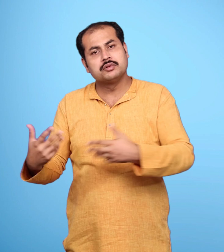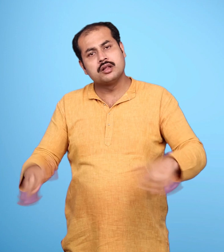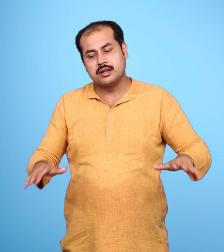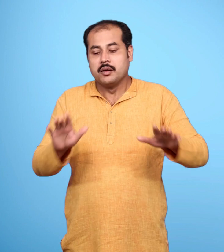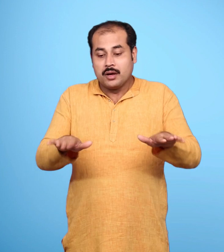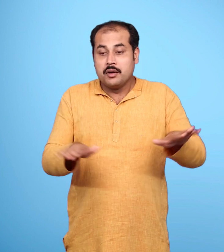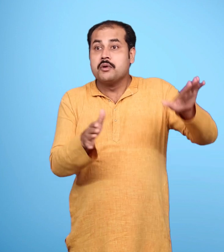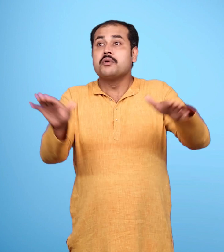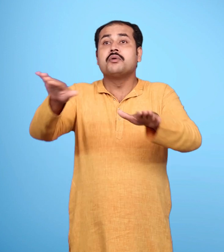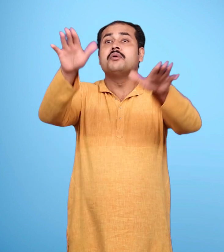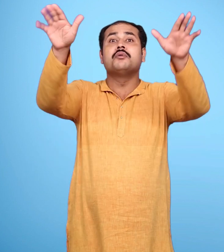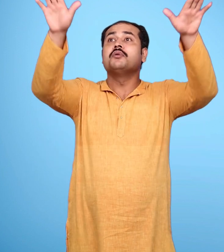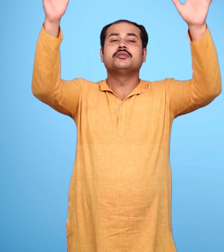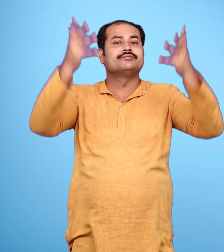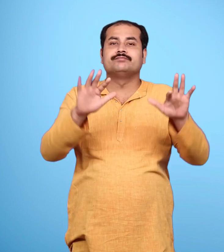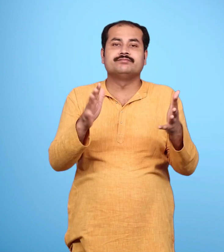उडान नहीं भर सकता था